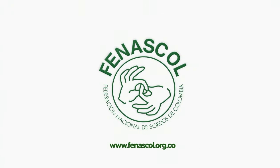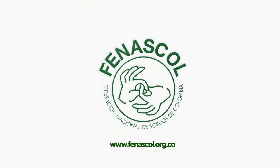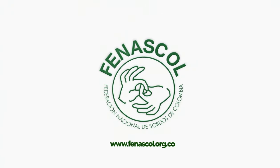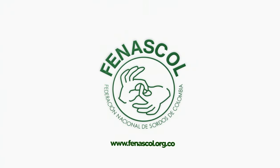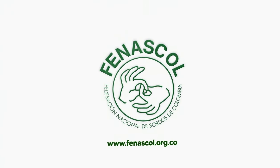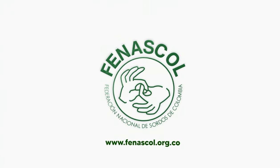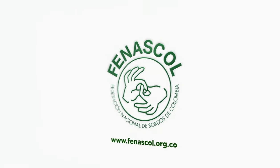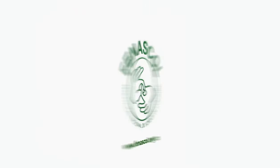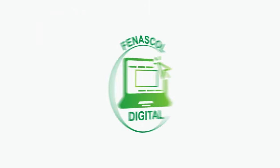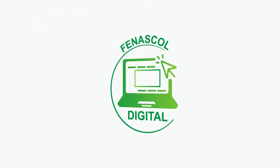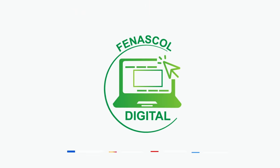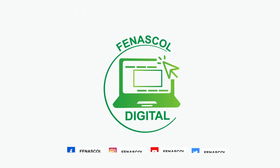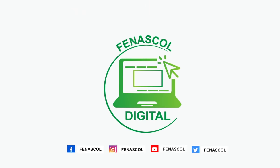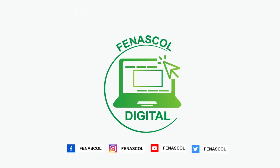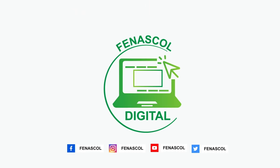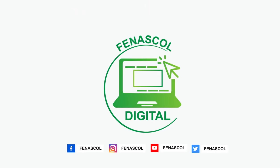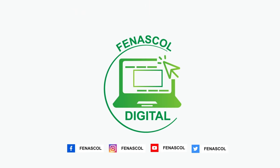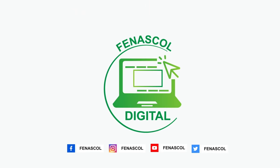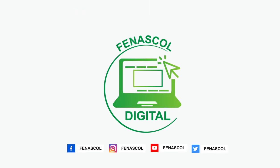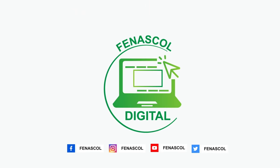Tienes enviar hoja de esta fecha.